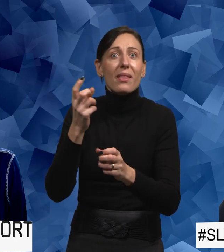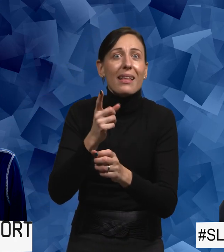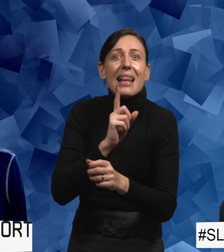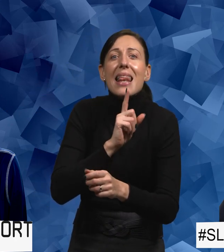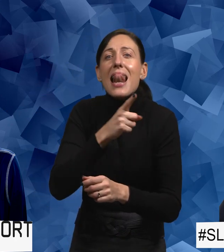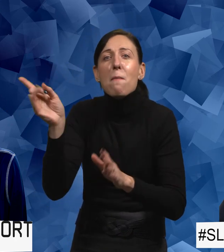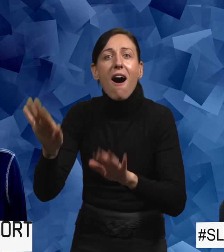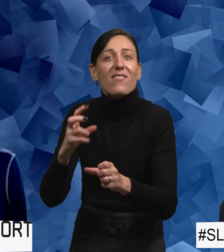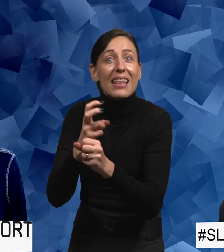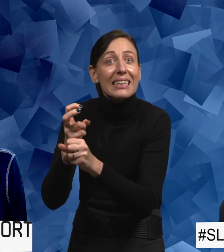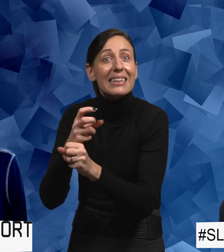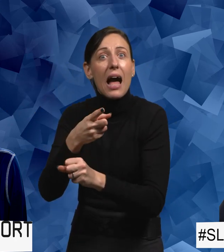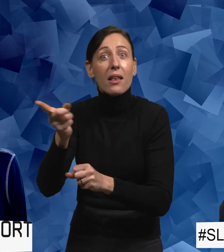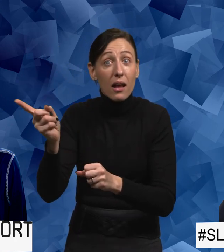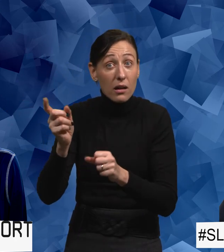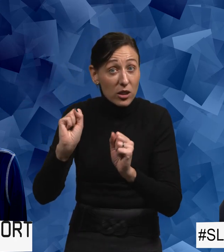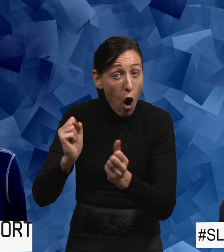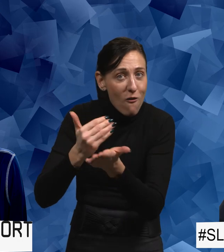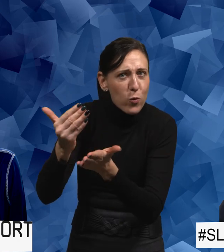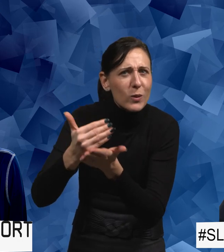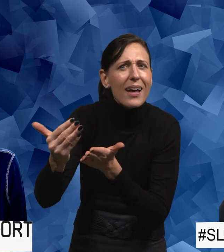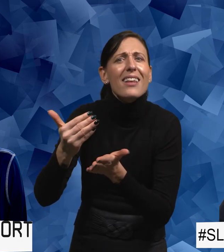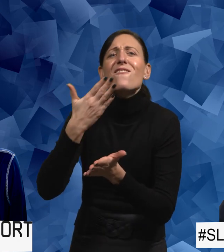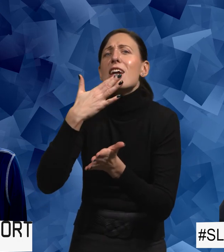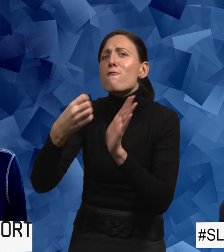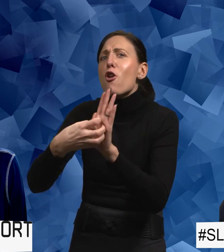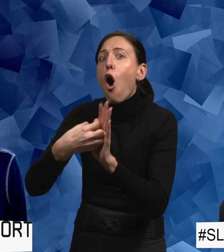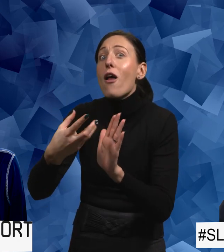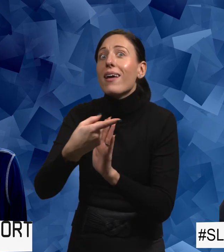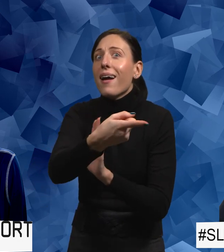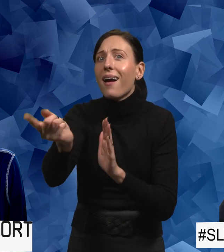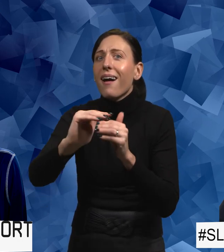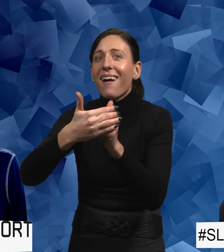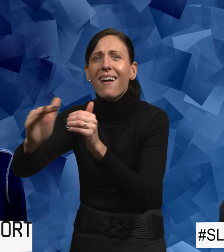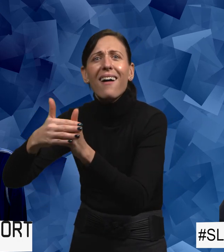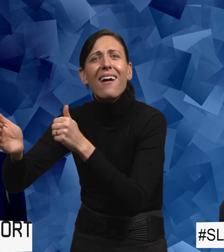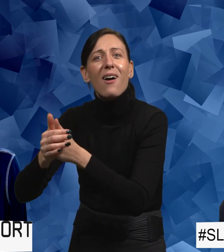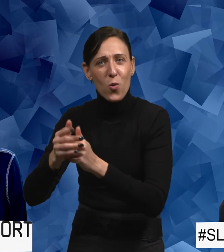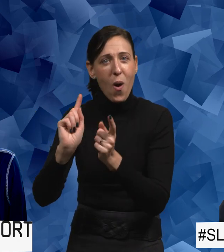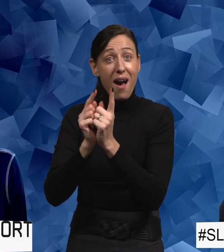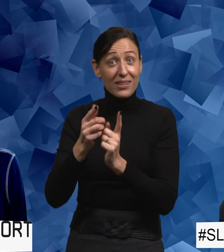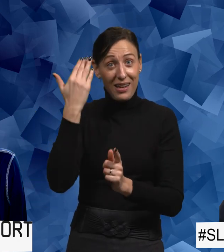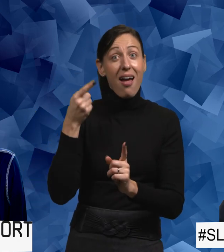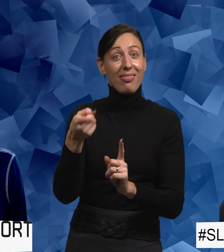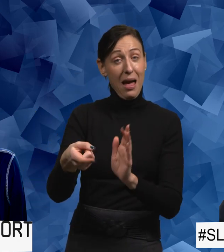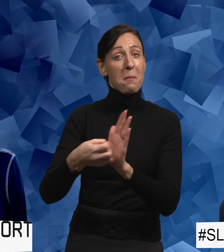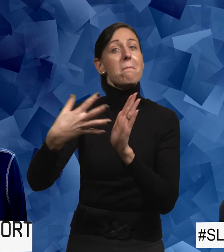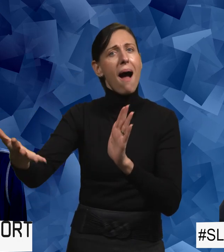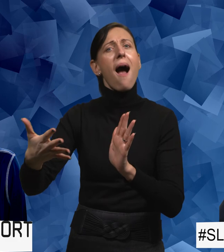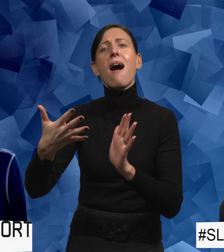testat, det har de valt bort att fortsätta med och vilken förklaring som finns. Och att man kanske om man går ut och frågar om de inte har gjort